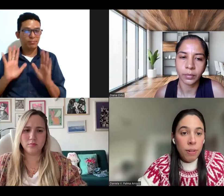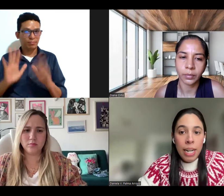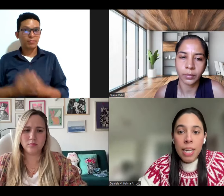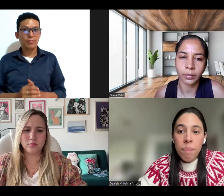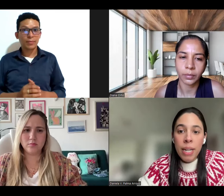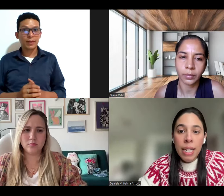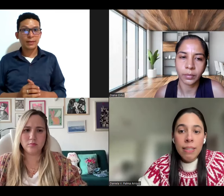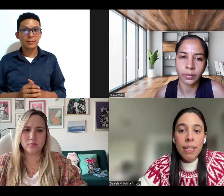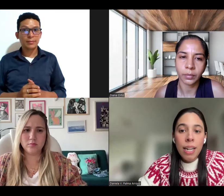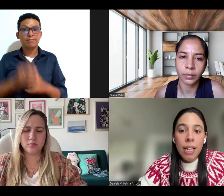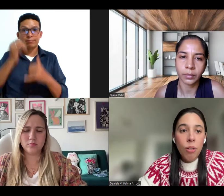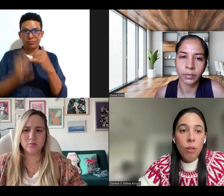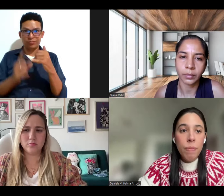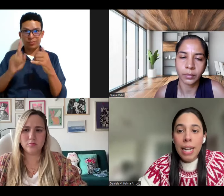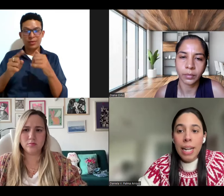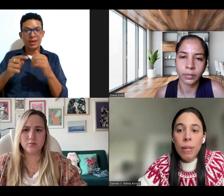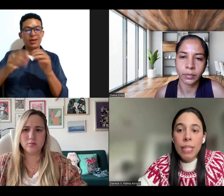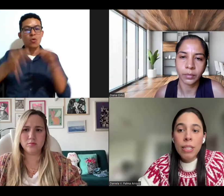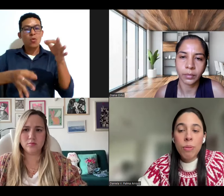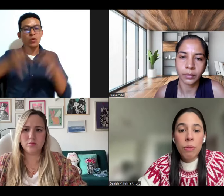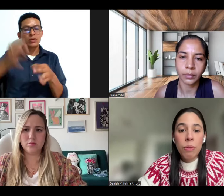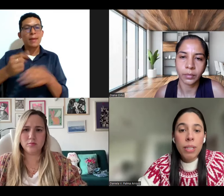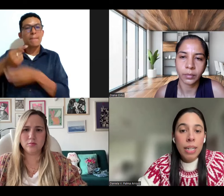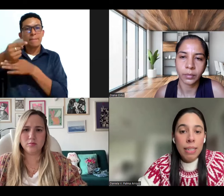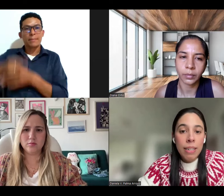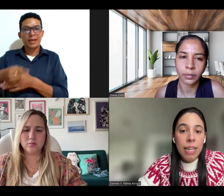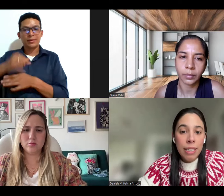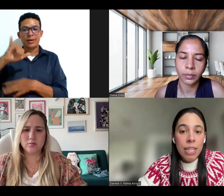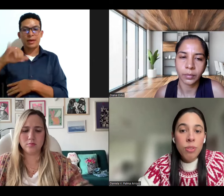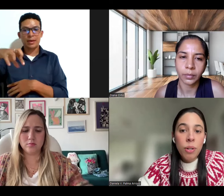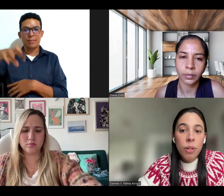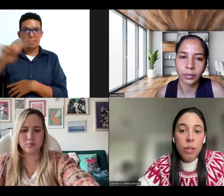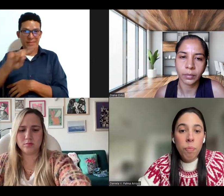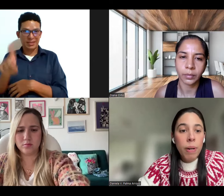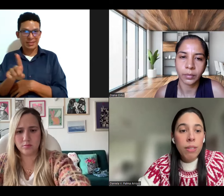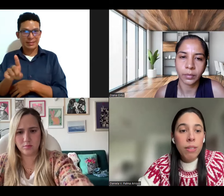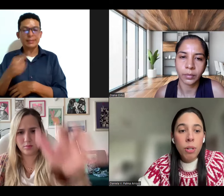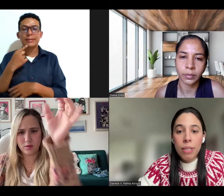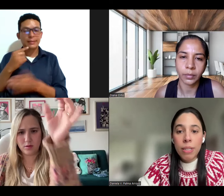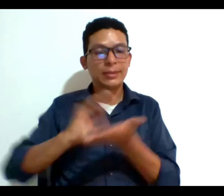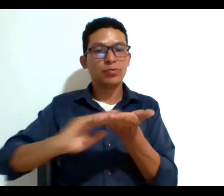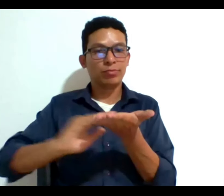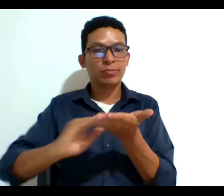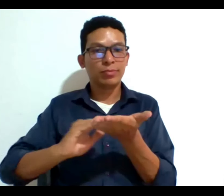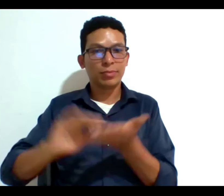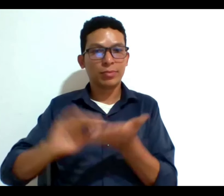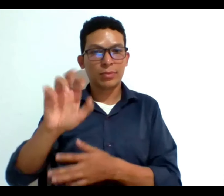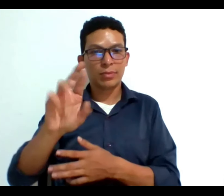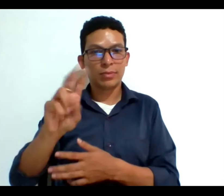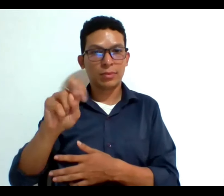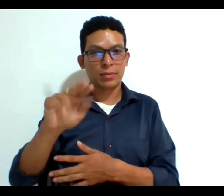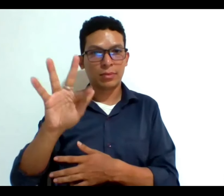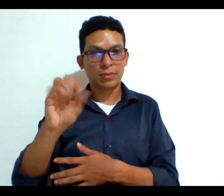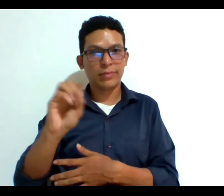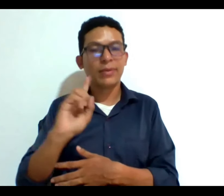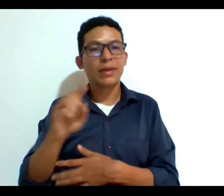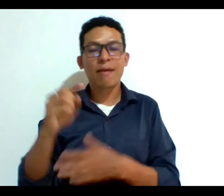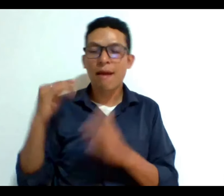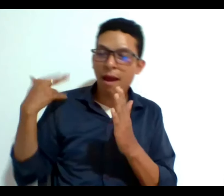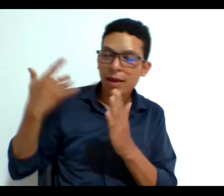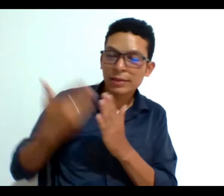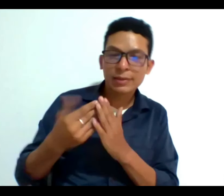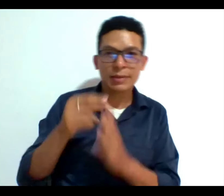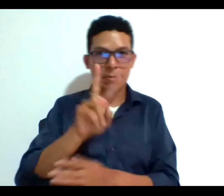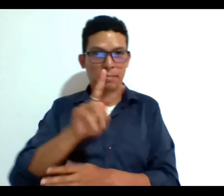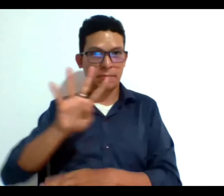ordenó a la IPS que resolviera la solicitud de eutanasia de Ernesto en un plazo de 24 horas, respetando su